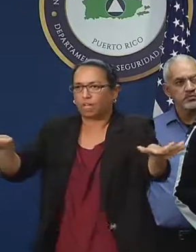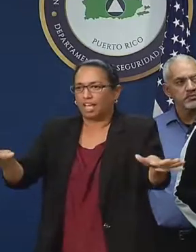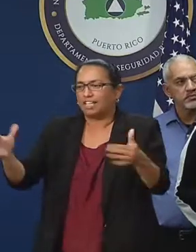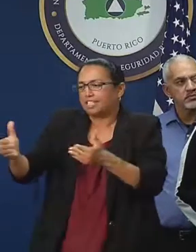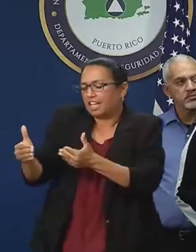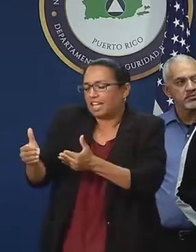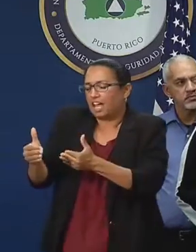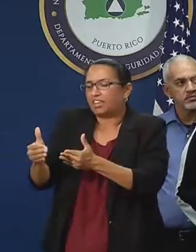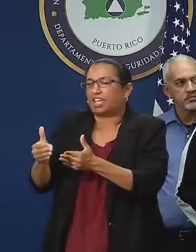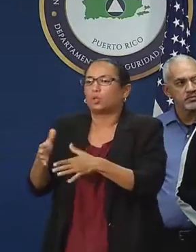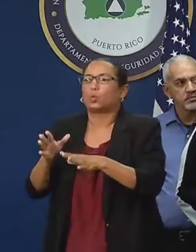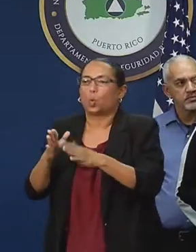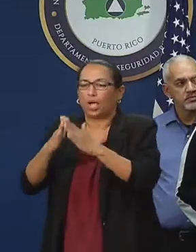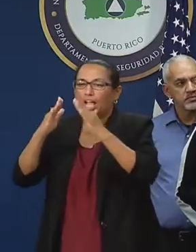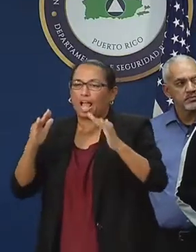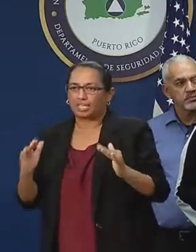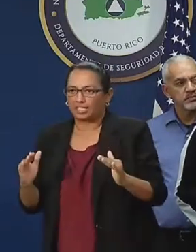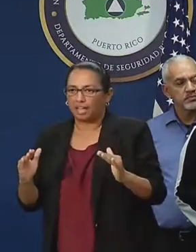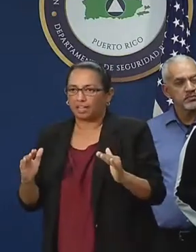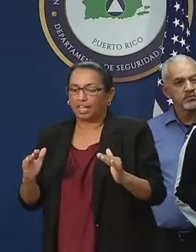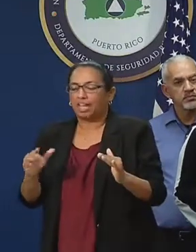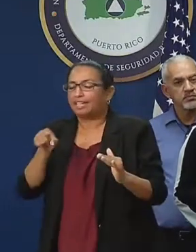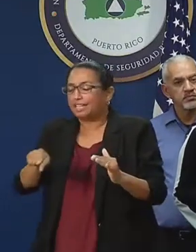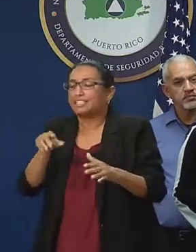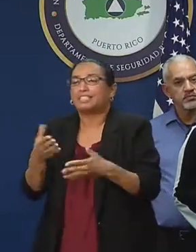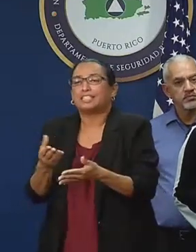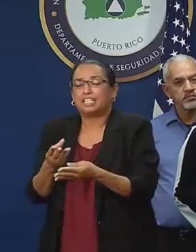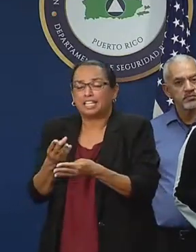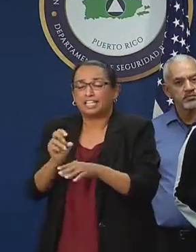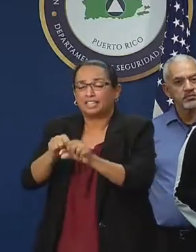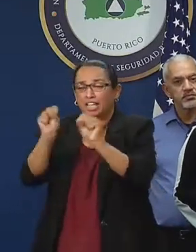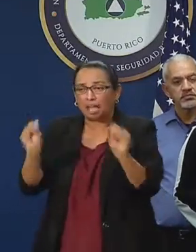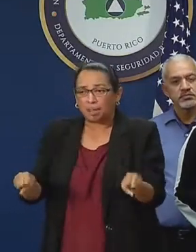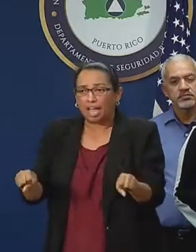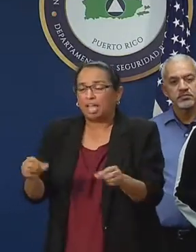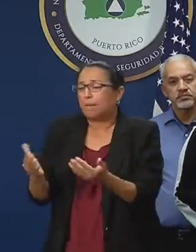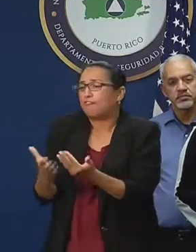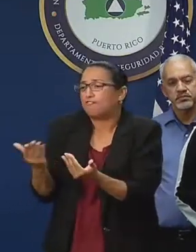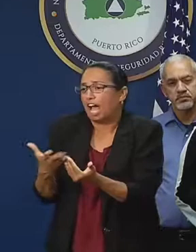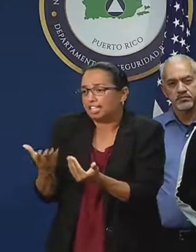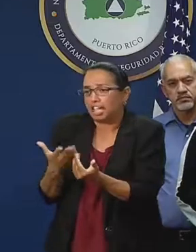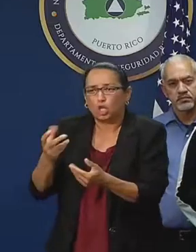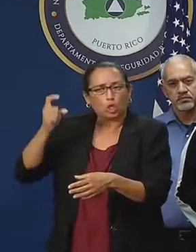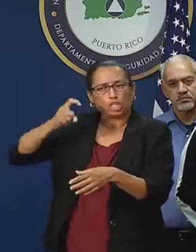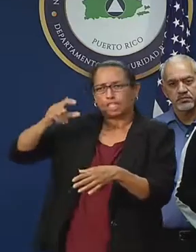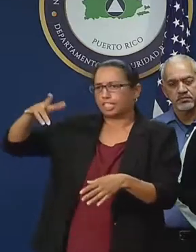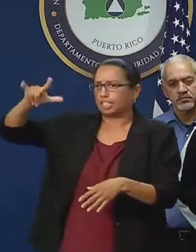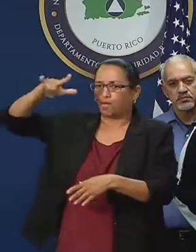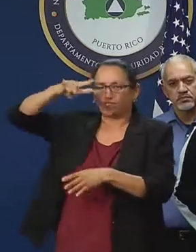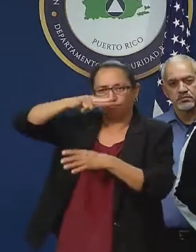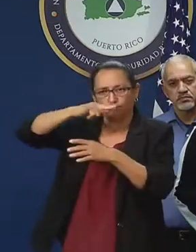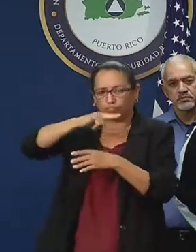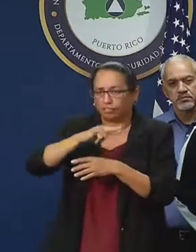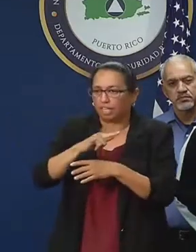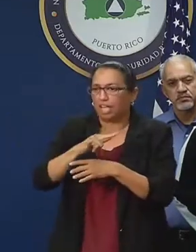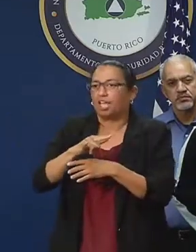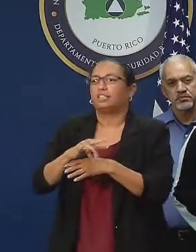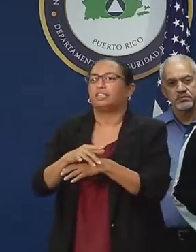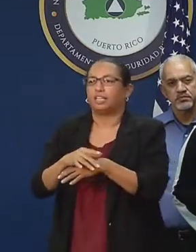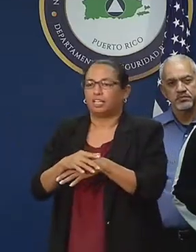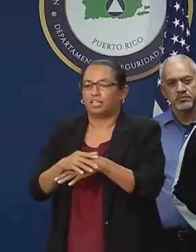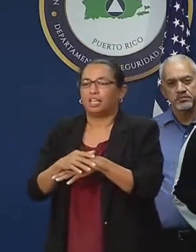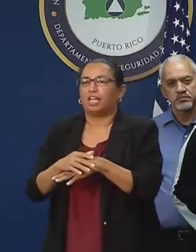Ese sistema es mucho más sencillo de resolver porque no necesita helicópteros, brigadas de dos y tres personas pueden ir a resolverlo.